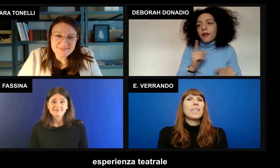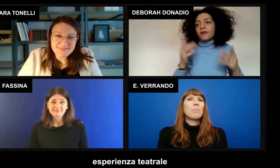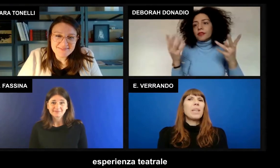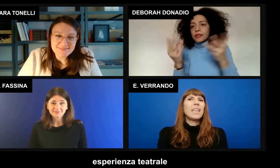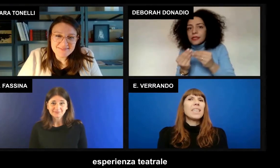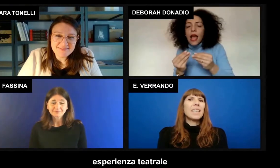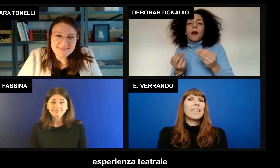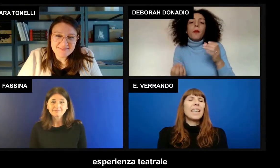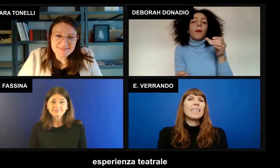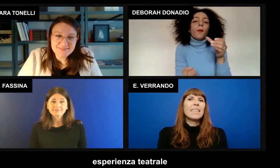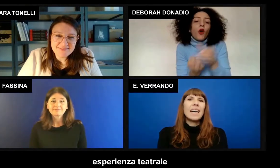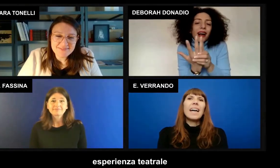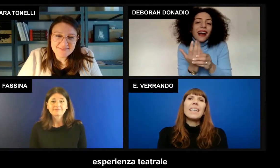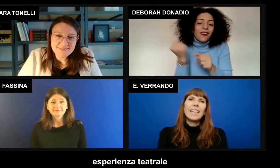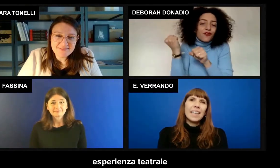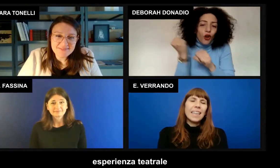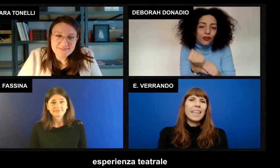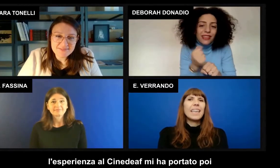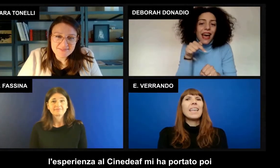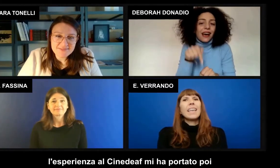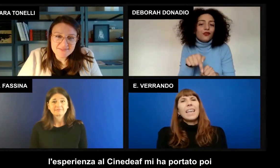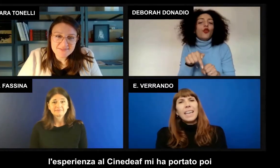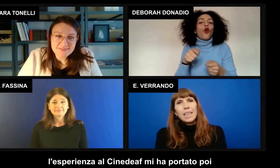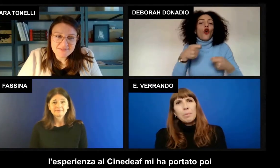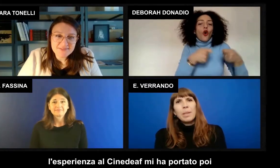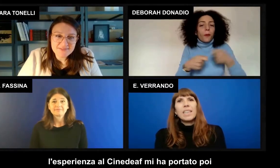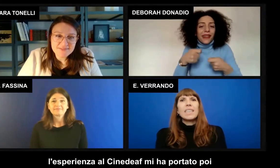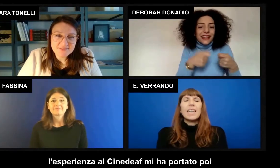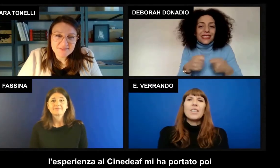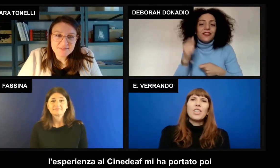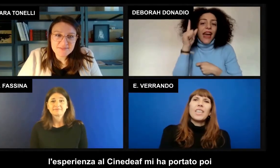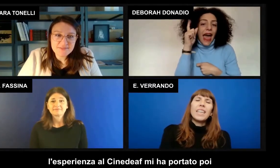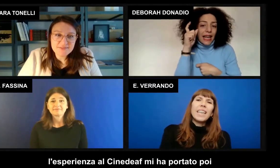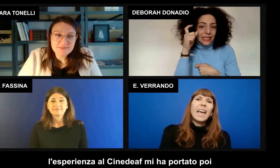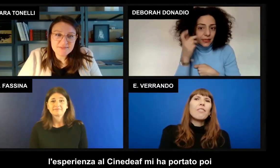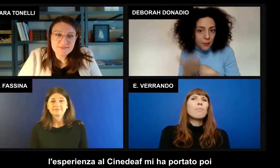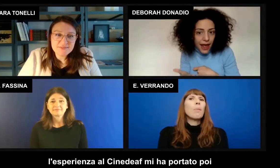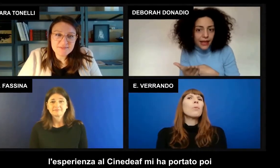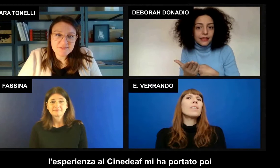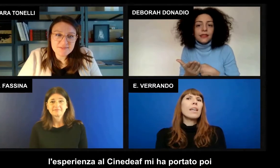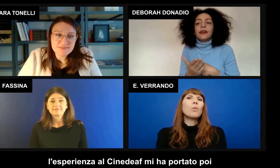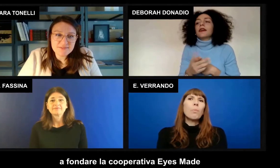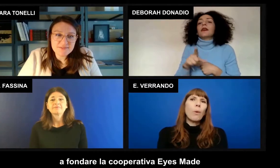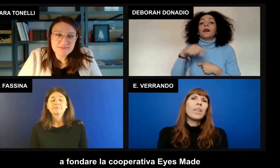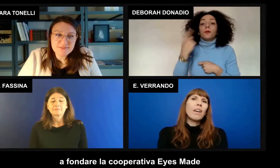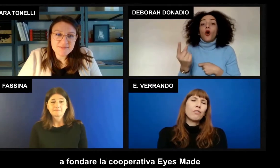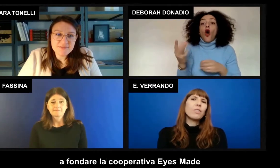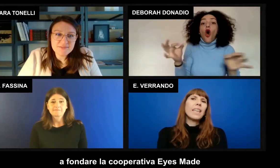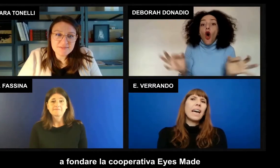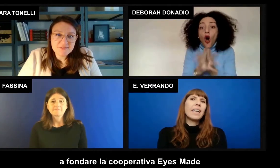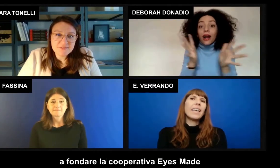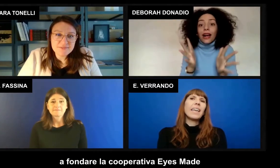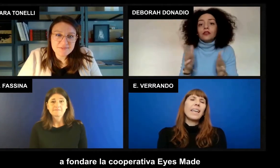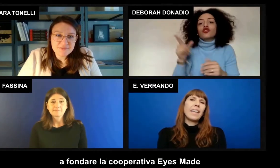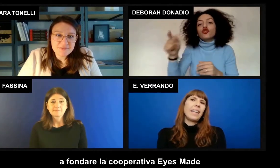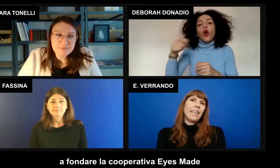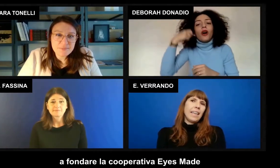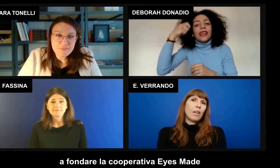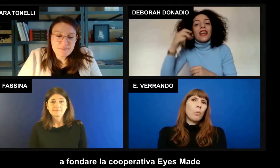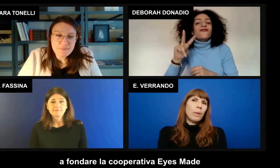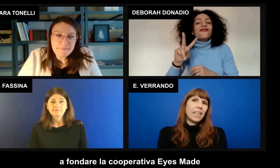Questa esperienza teatrale, l'esperienza al cine deaf, mi ha portato poi a fondare